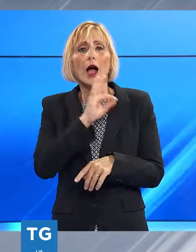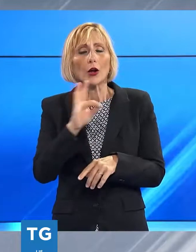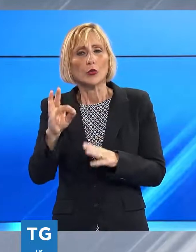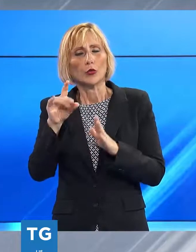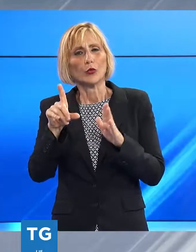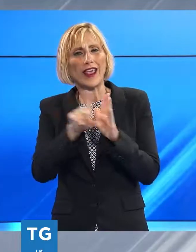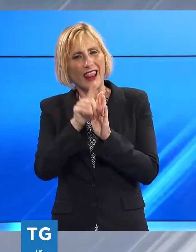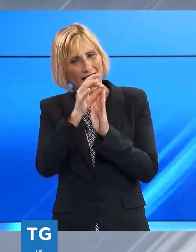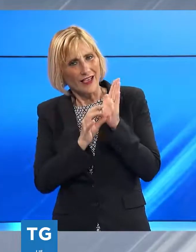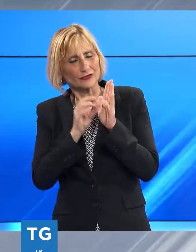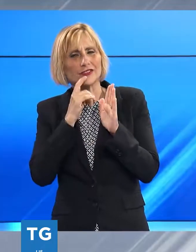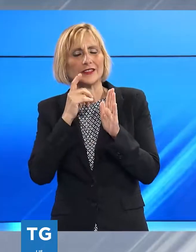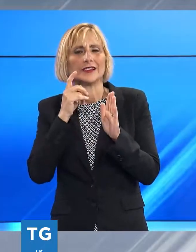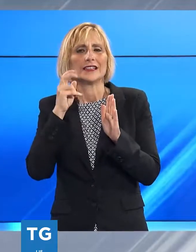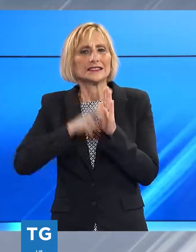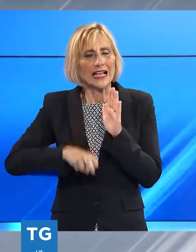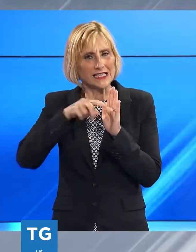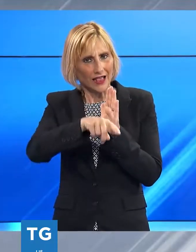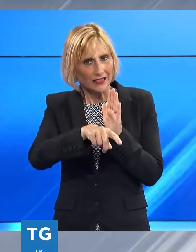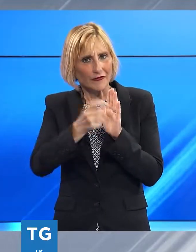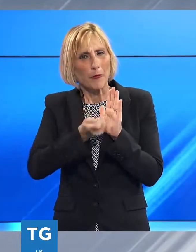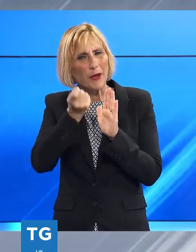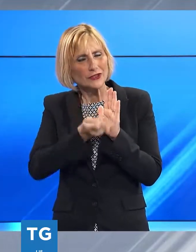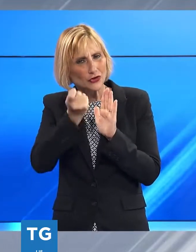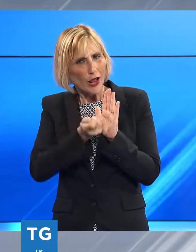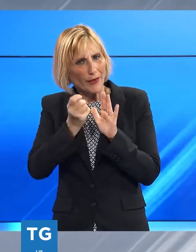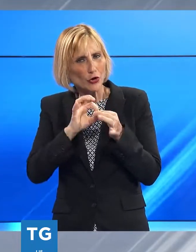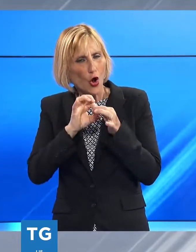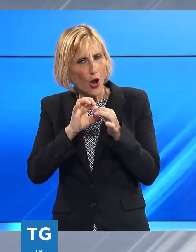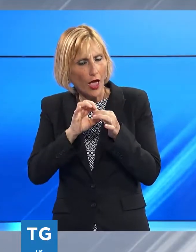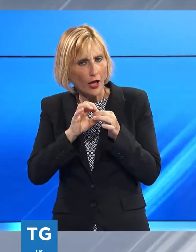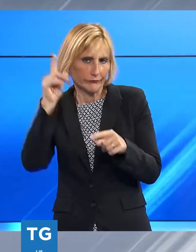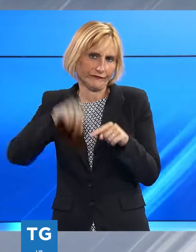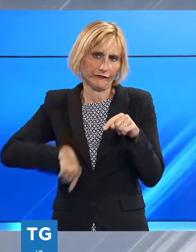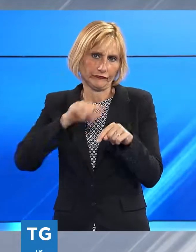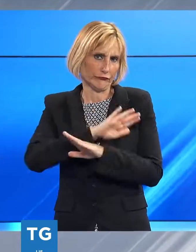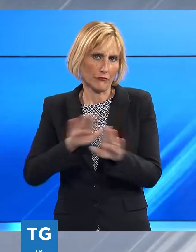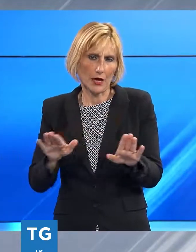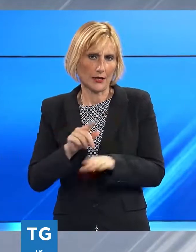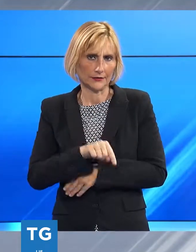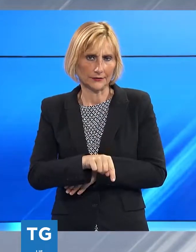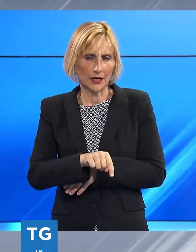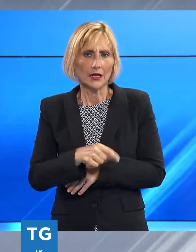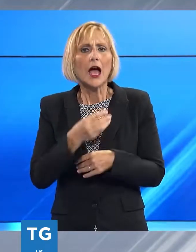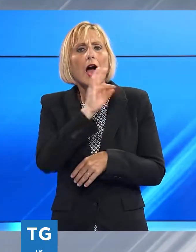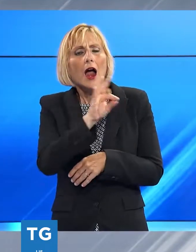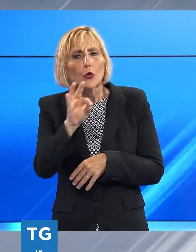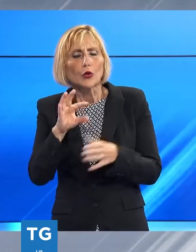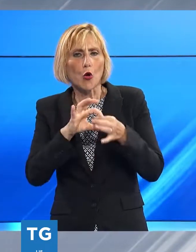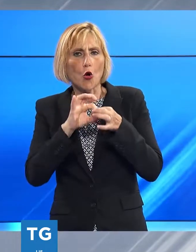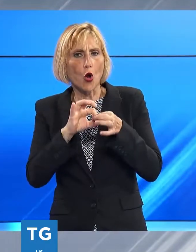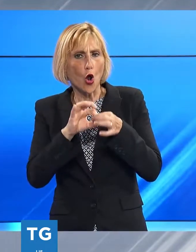norme tassative per quello che riguarda il pensionamento dei colleghi. Non sono moltissimi ma ci sono colleghi che